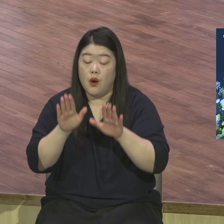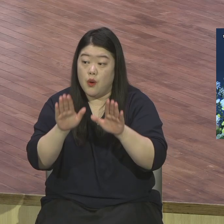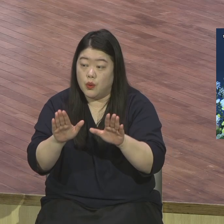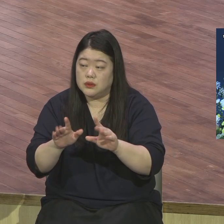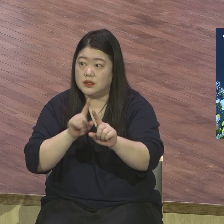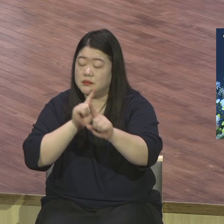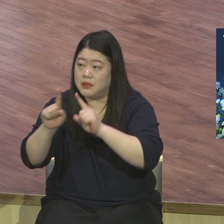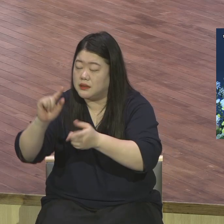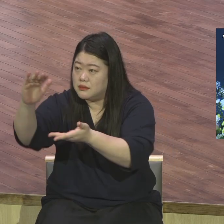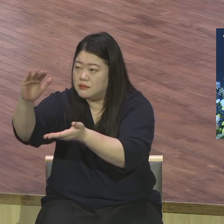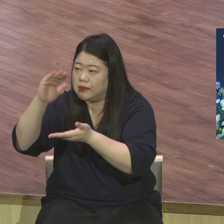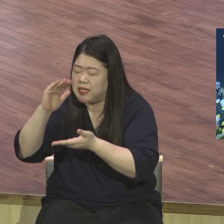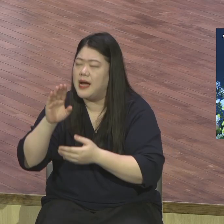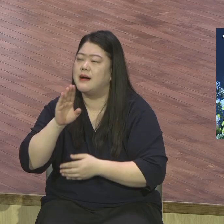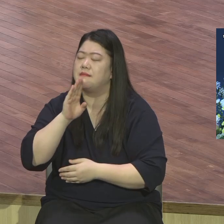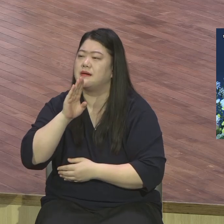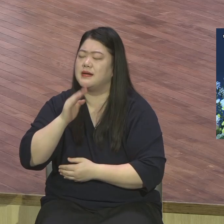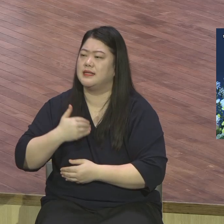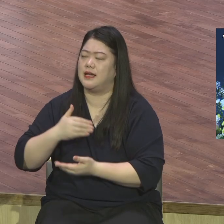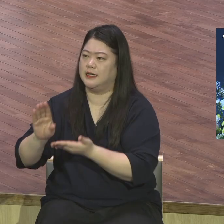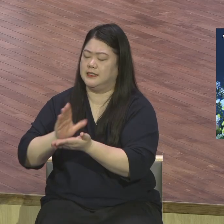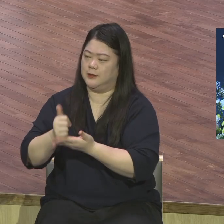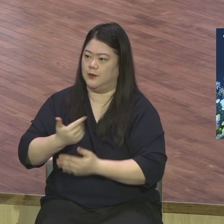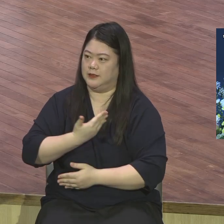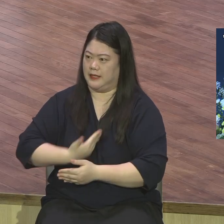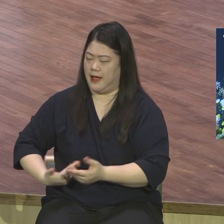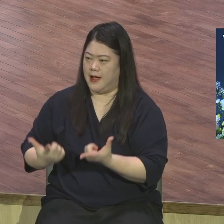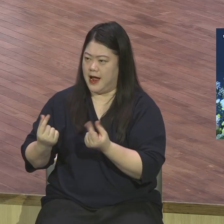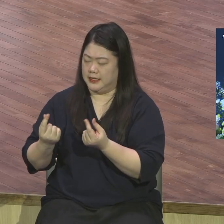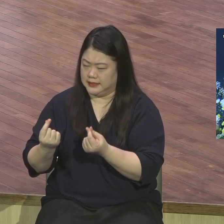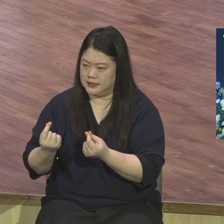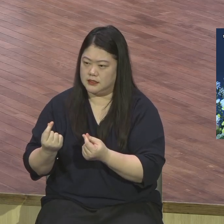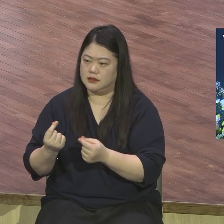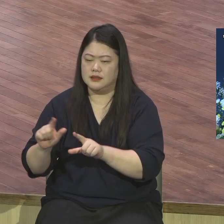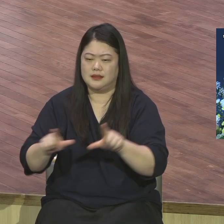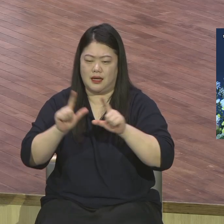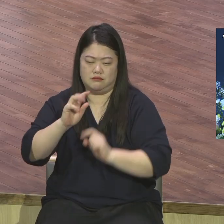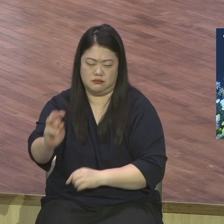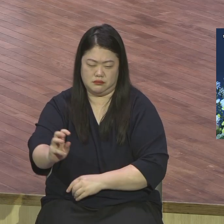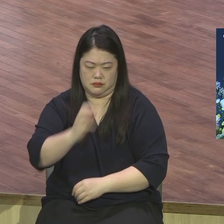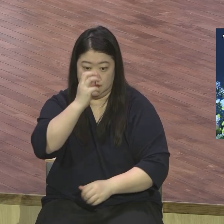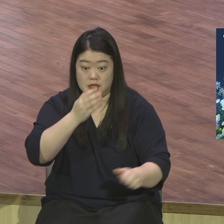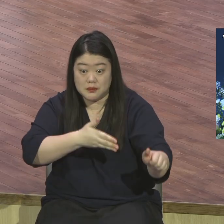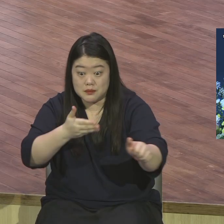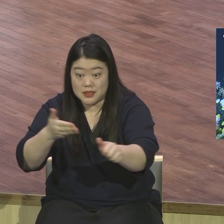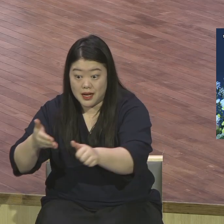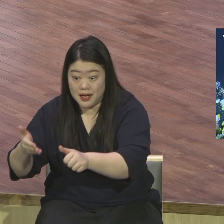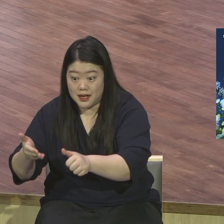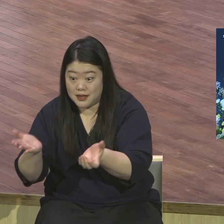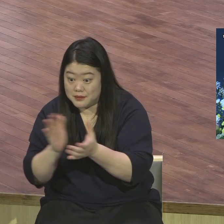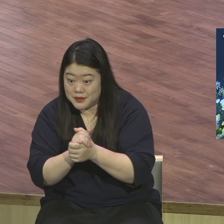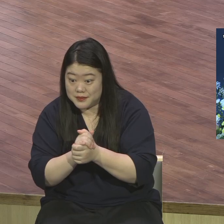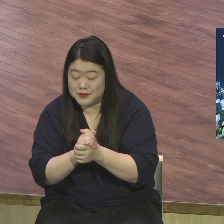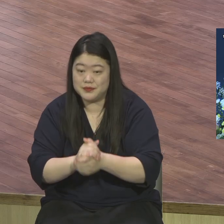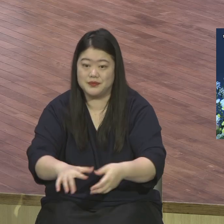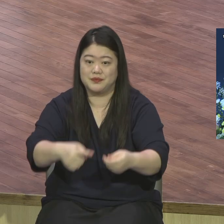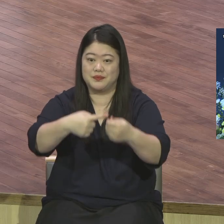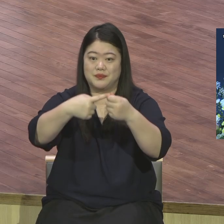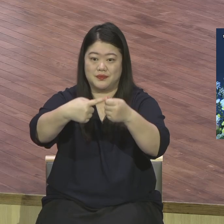그리스도의 절대의 제자로 멋지게 쓰임 받기를 주의므로 축복합니다 첫째로 생명을 살리는 헌신입니다